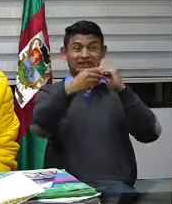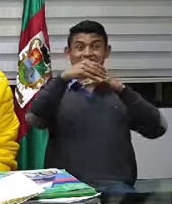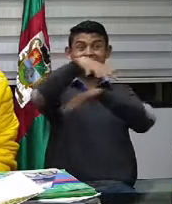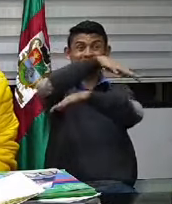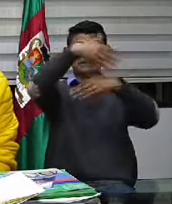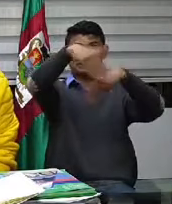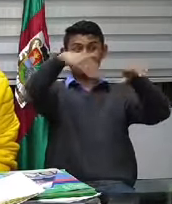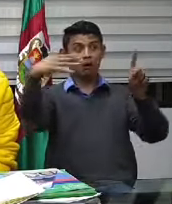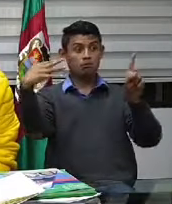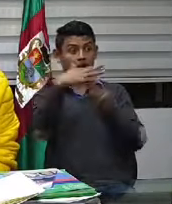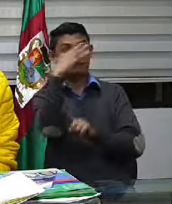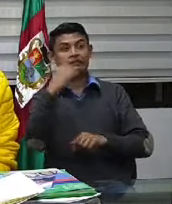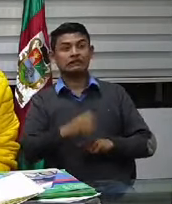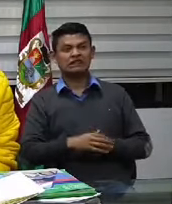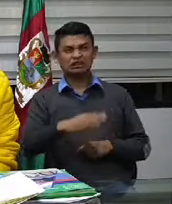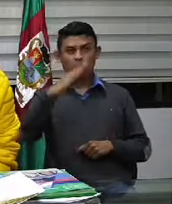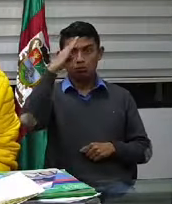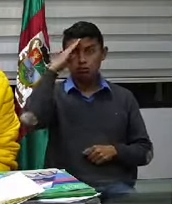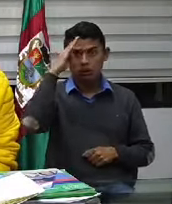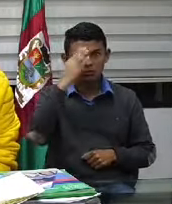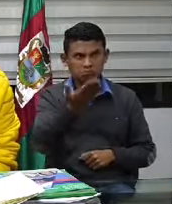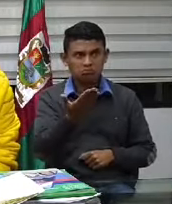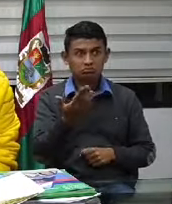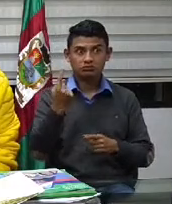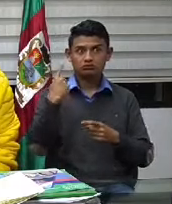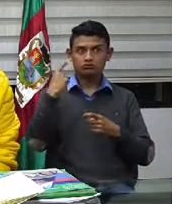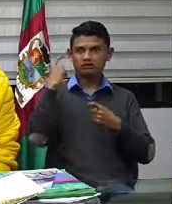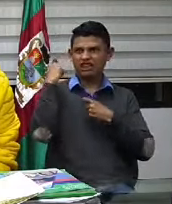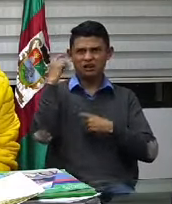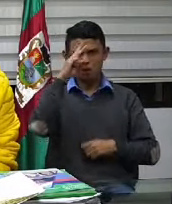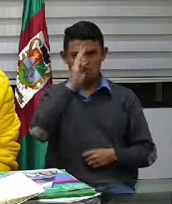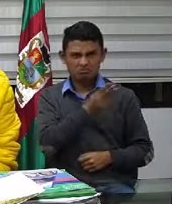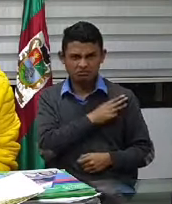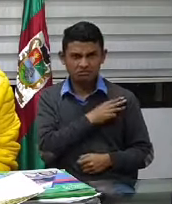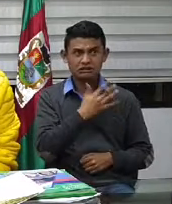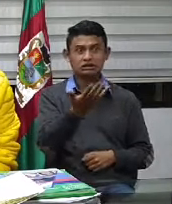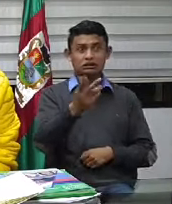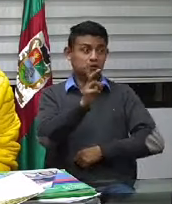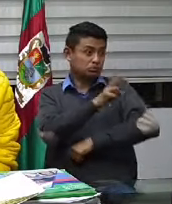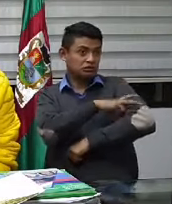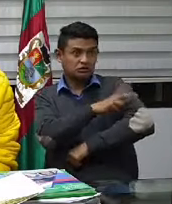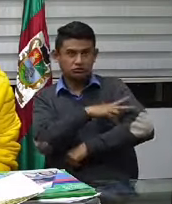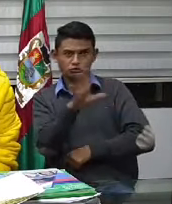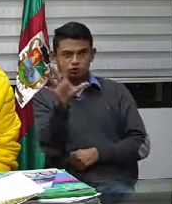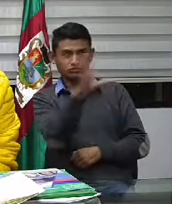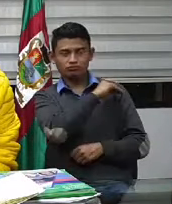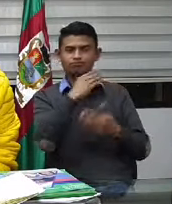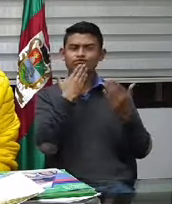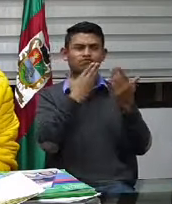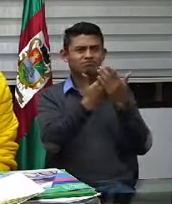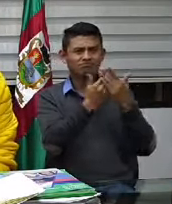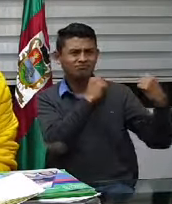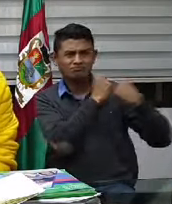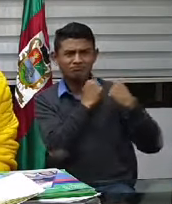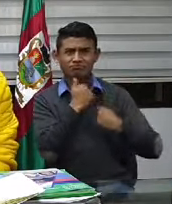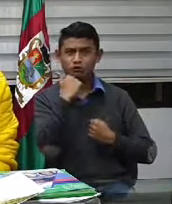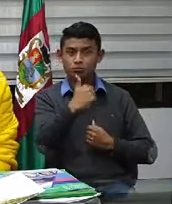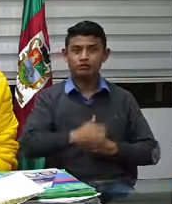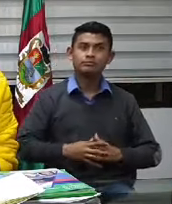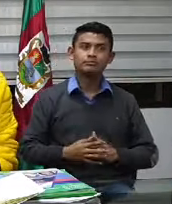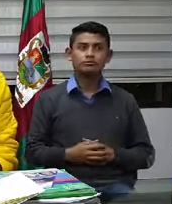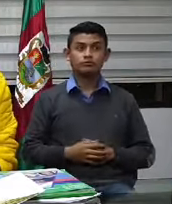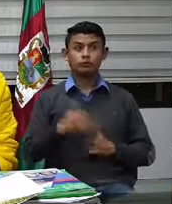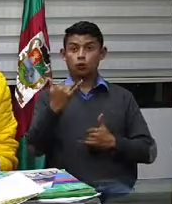policía, a la personería. La verdad que ha sido un trabajo duro, pero la verdad es gratificante cada día que uno llega a su casa. Llegamos a la casa,